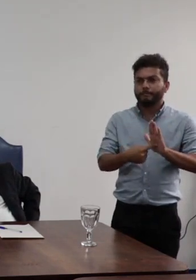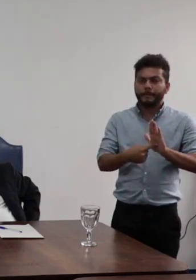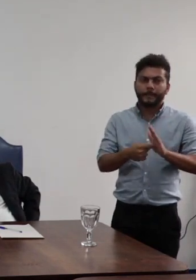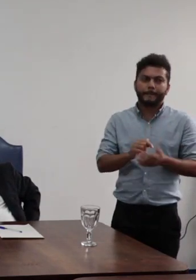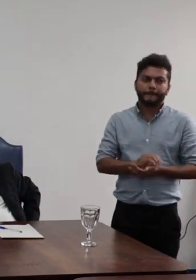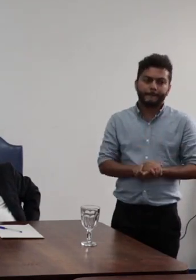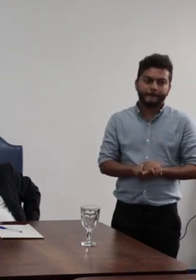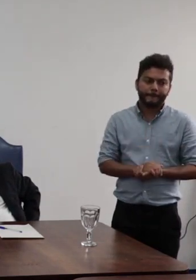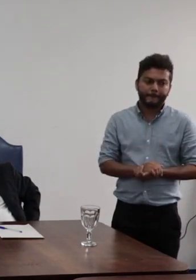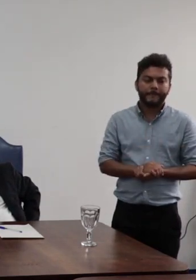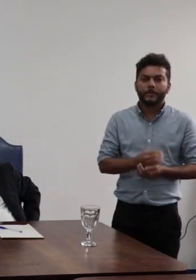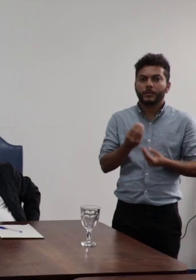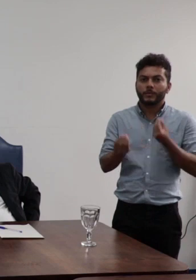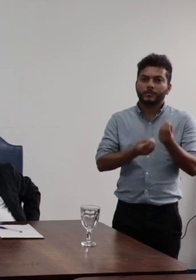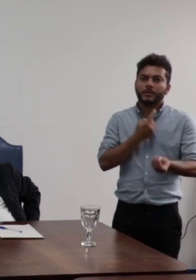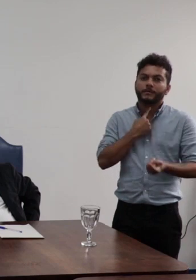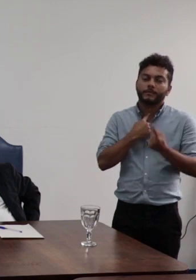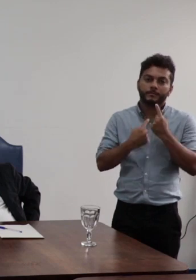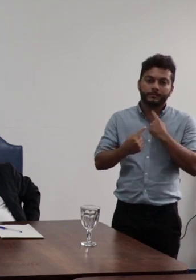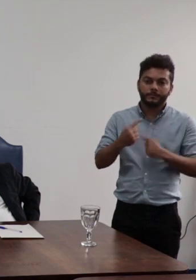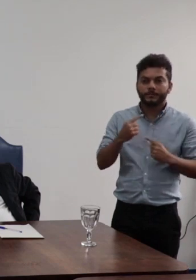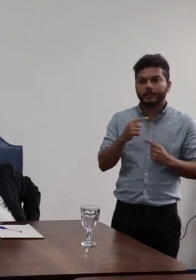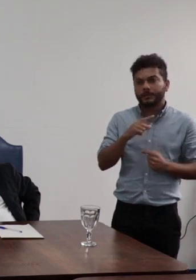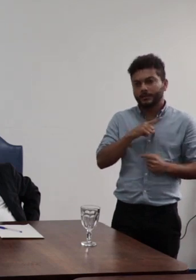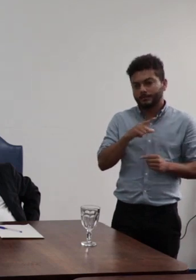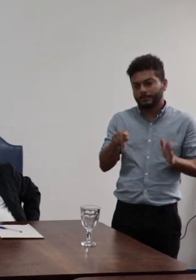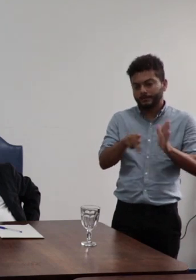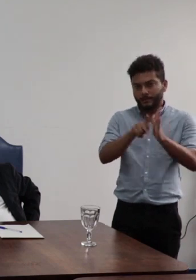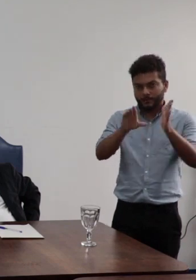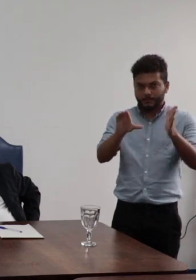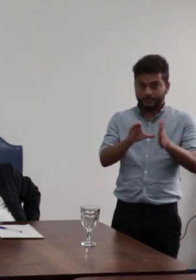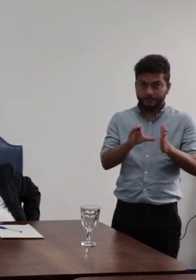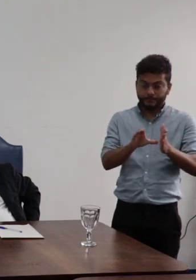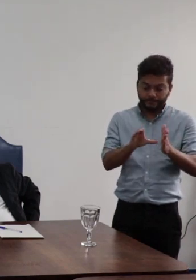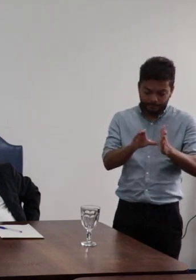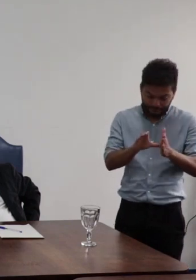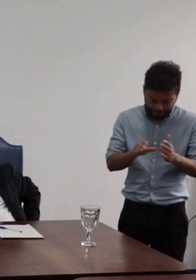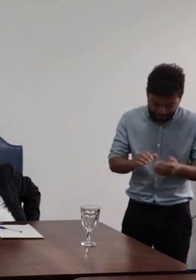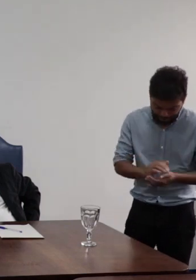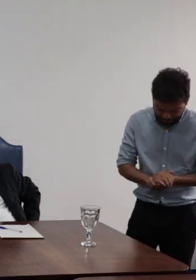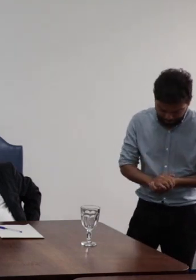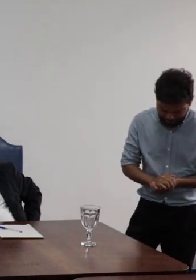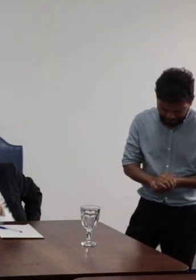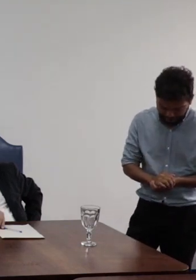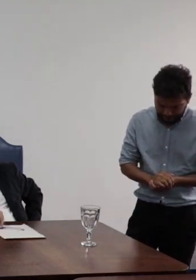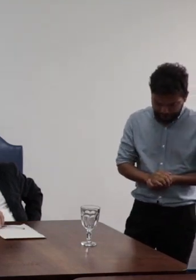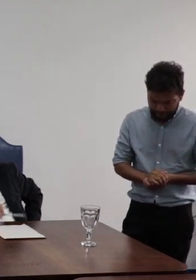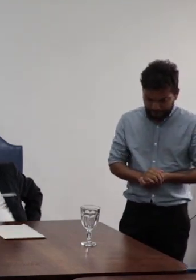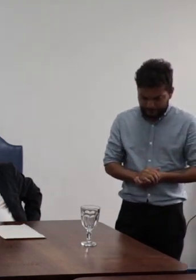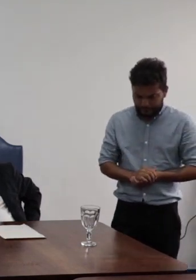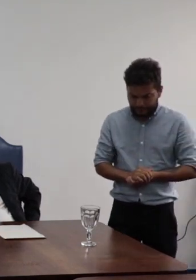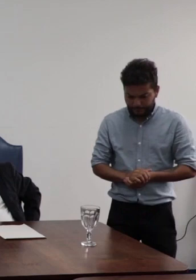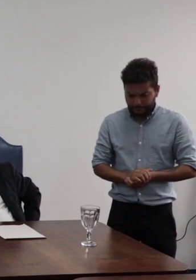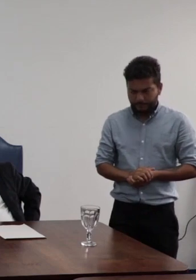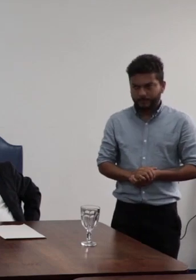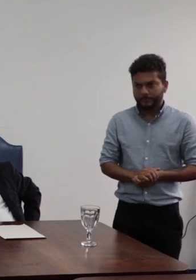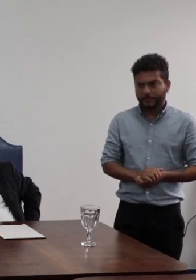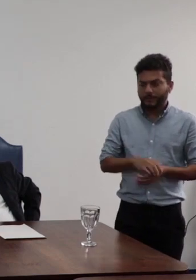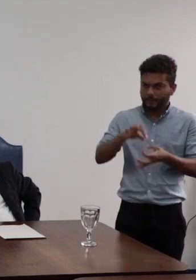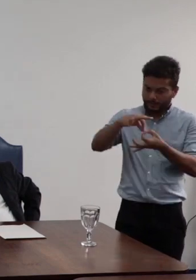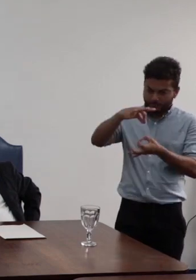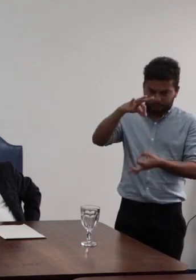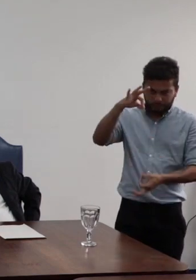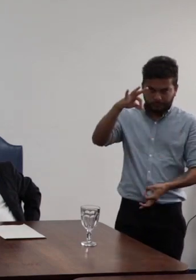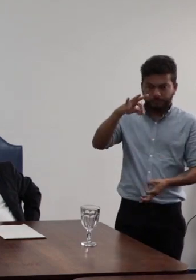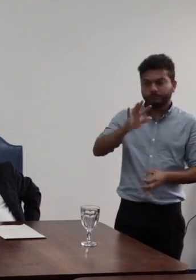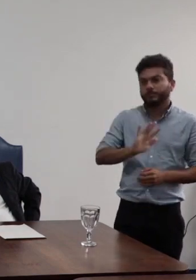dos desejos dos anseios da comunidade e para que não me alugue muito uma